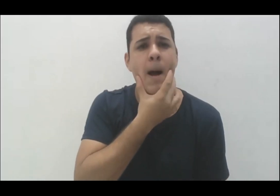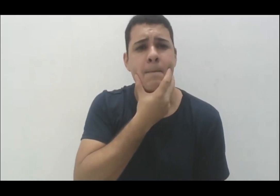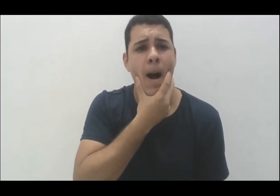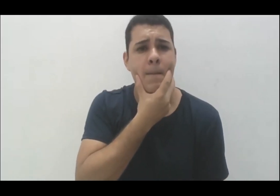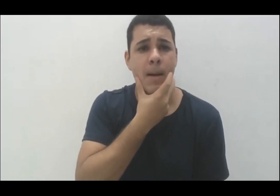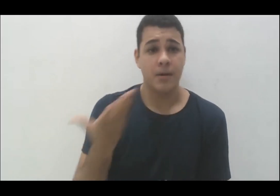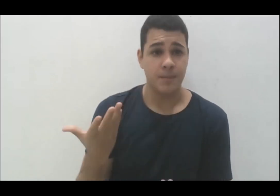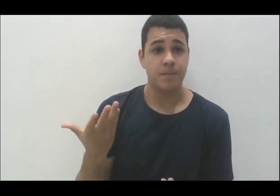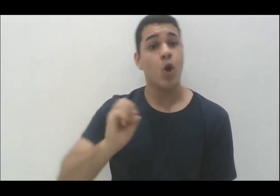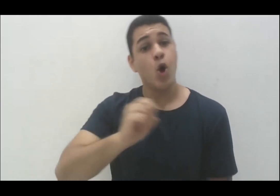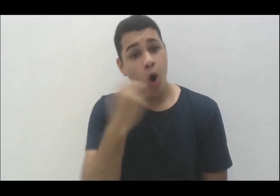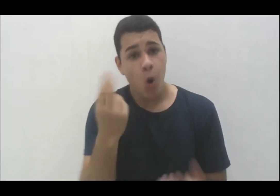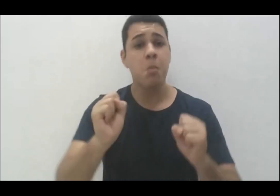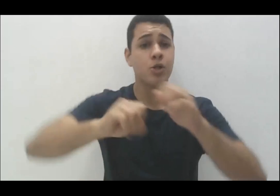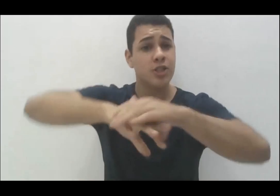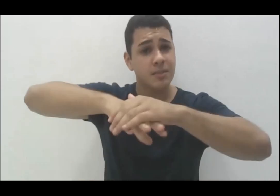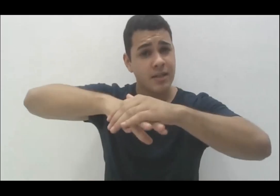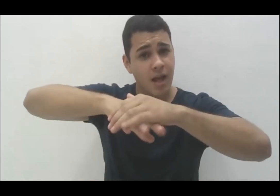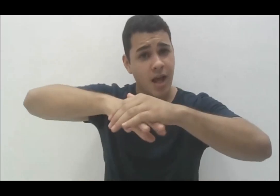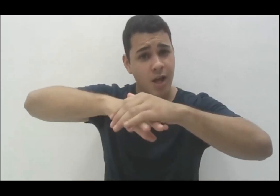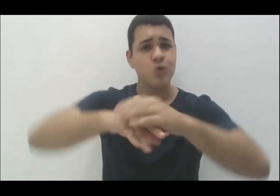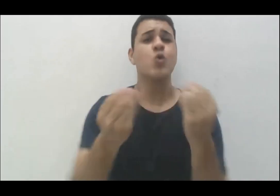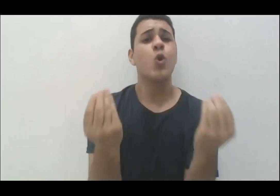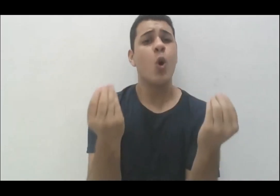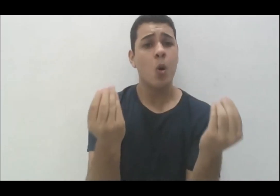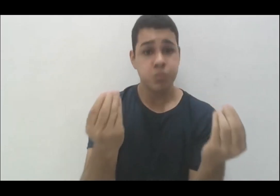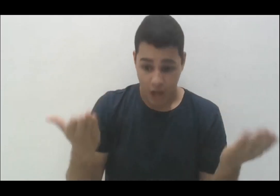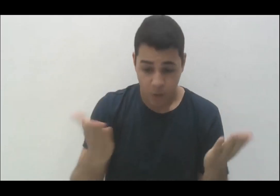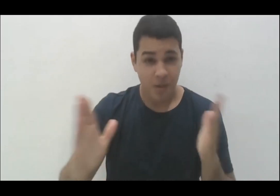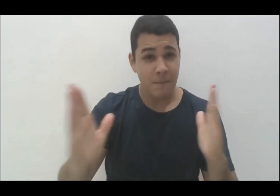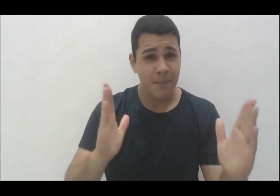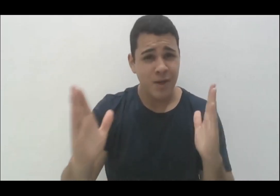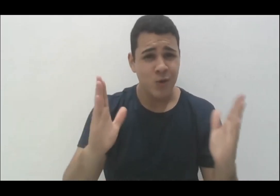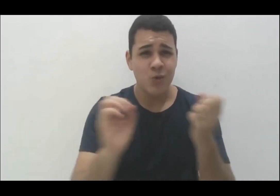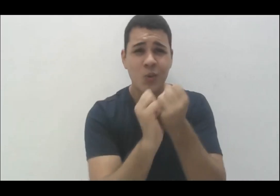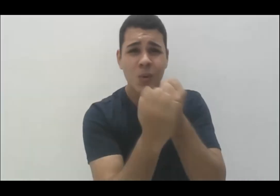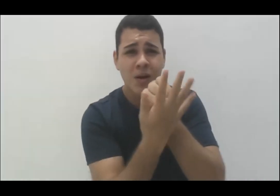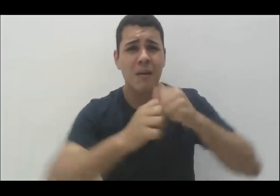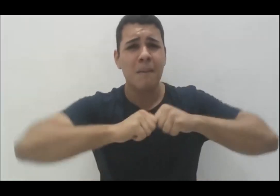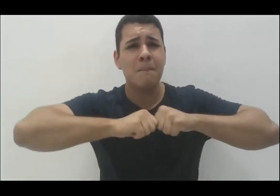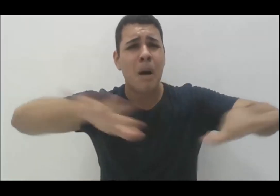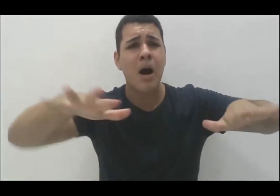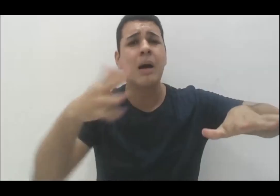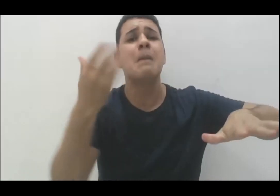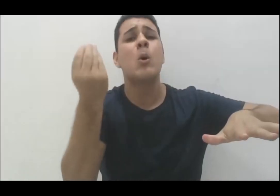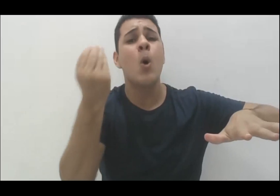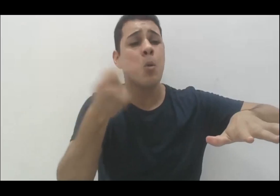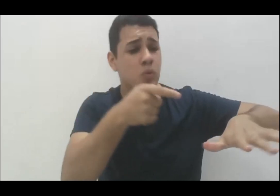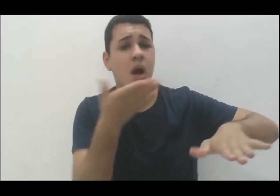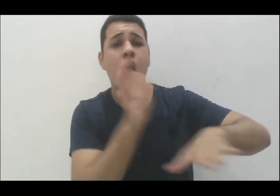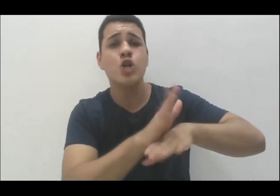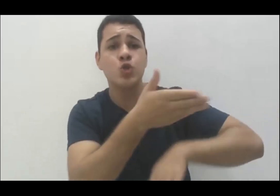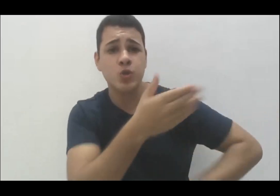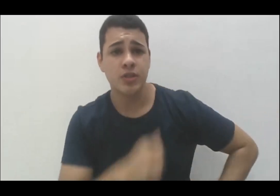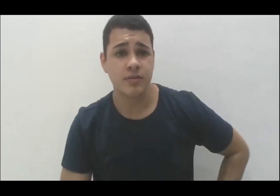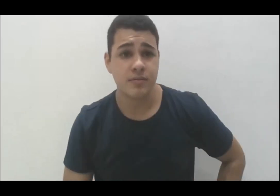ou pela libra-estátil, como é que a gente numa pandemia vai pensar o suporte para esses sujeitos? Nós temos